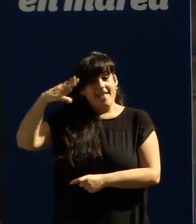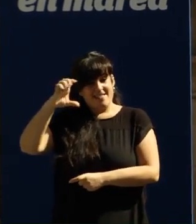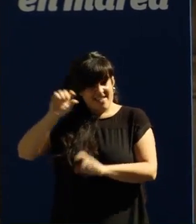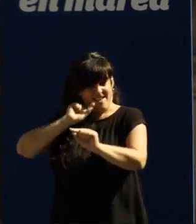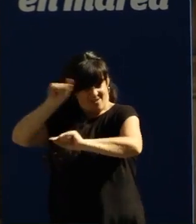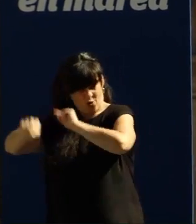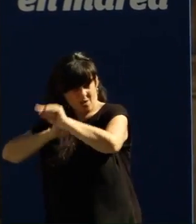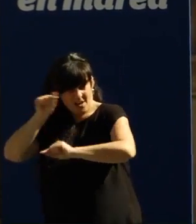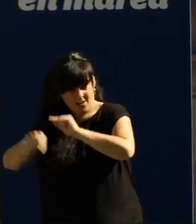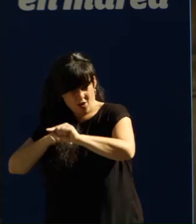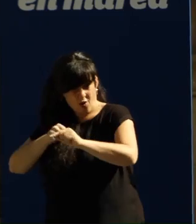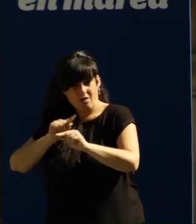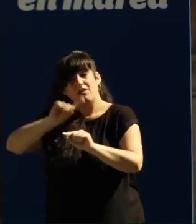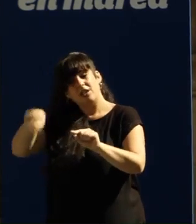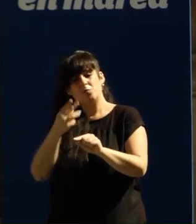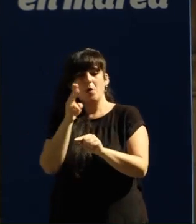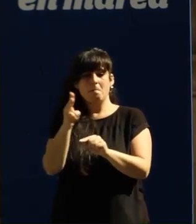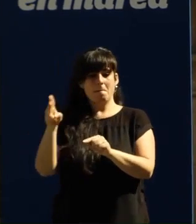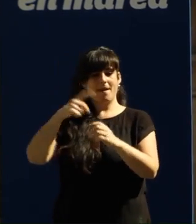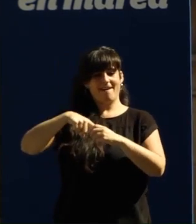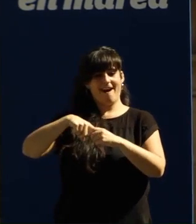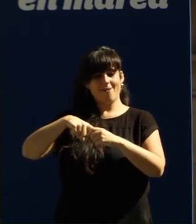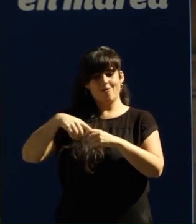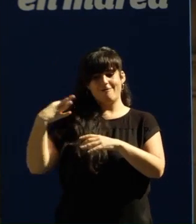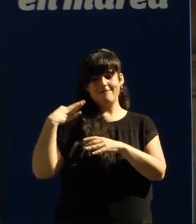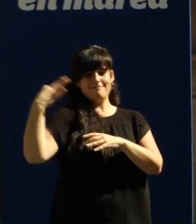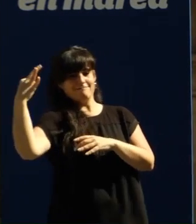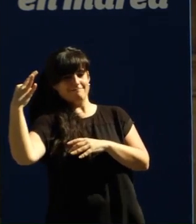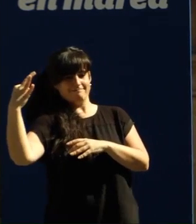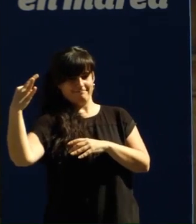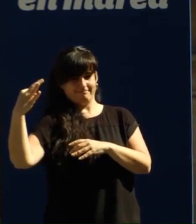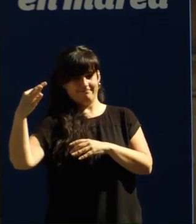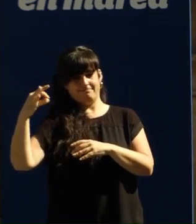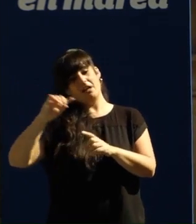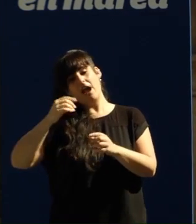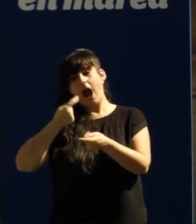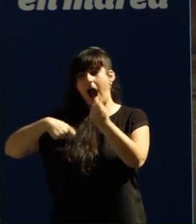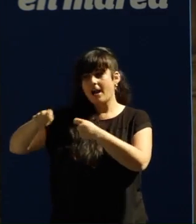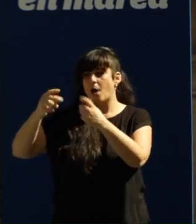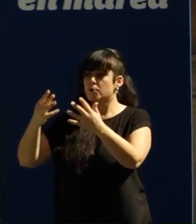Popular entran no Consello de Administración e a cambio o Goberno e es concede unha prórroga de 60 anos máis